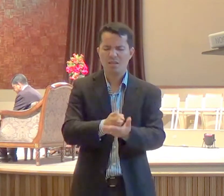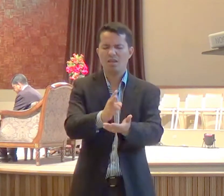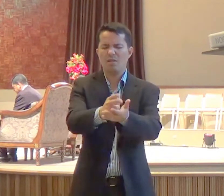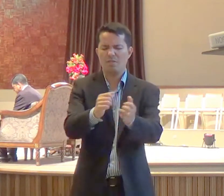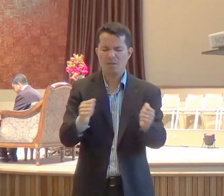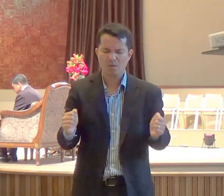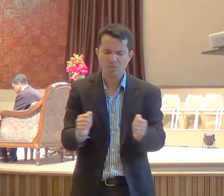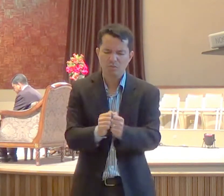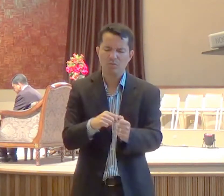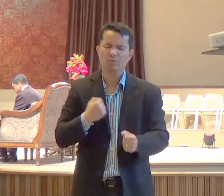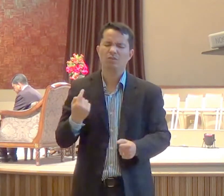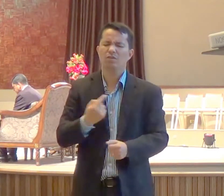na luz,